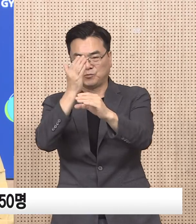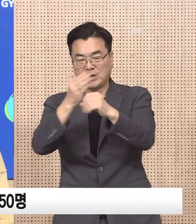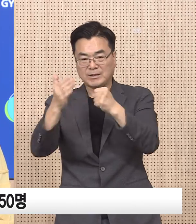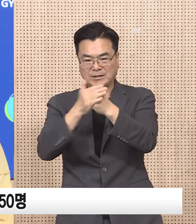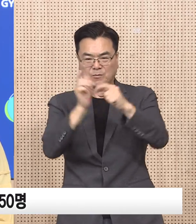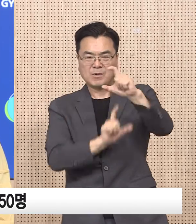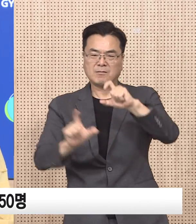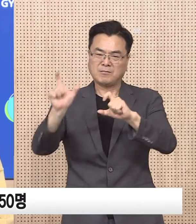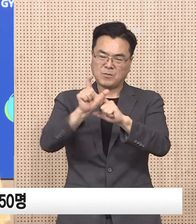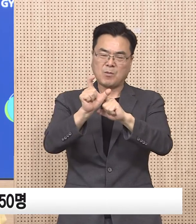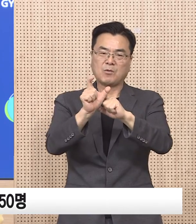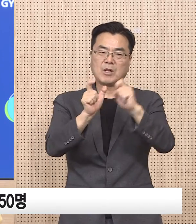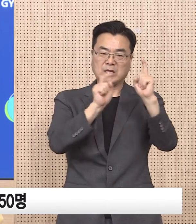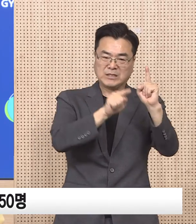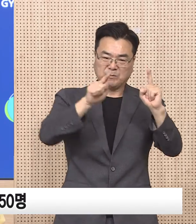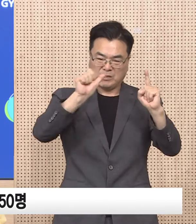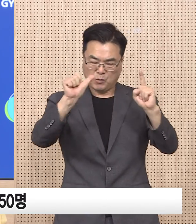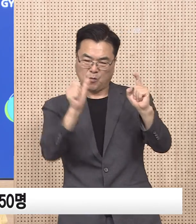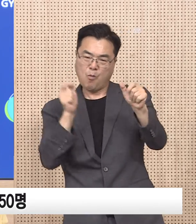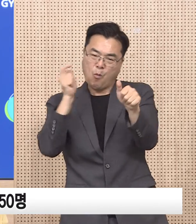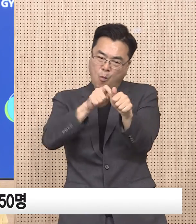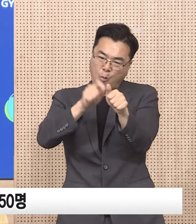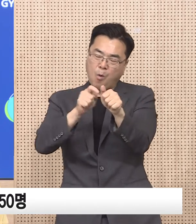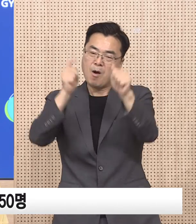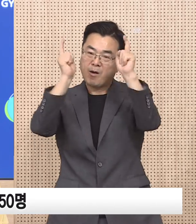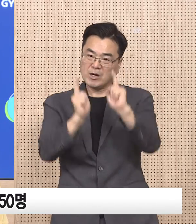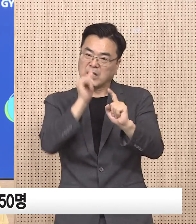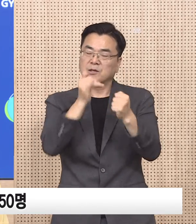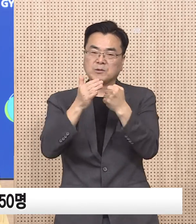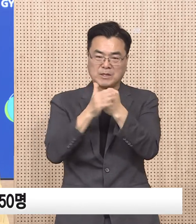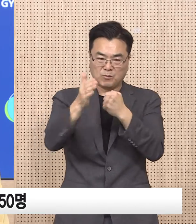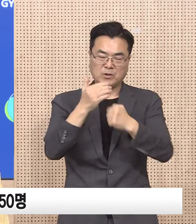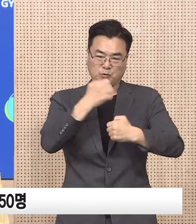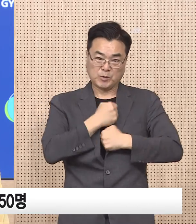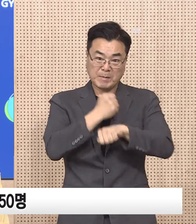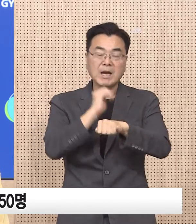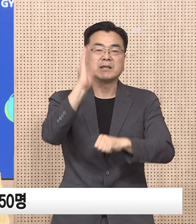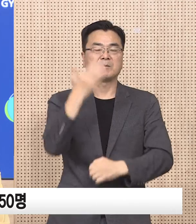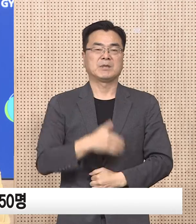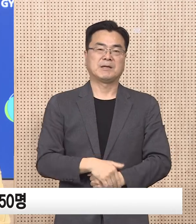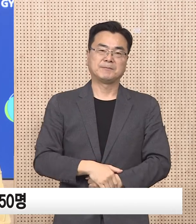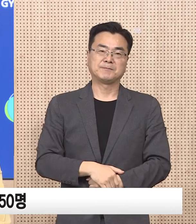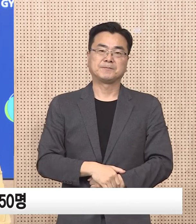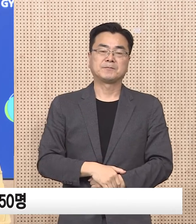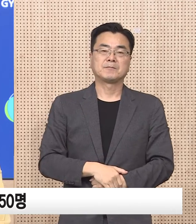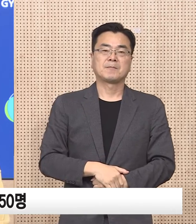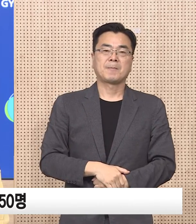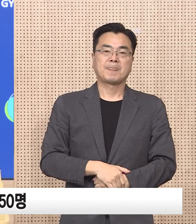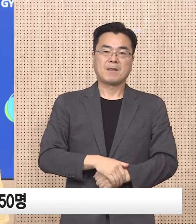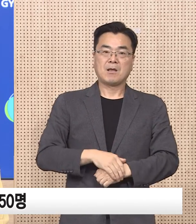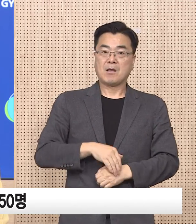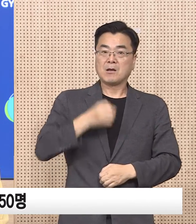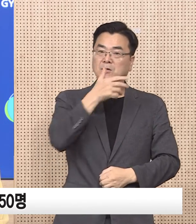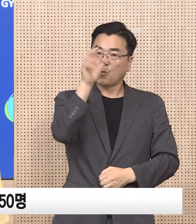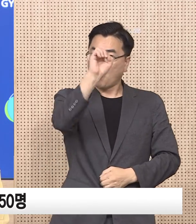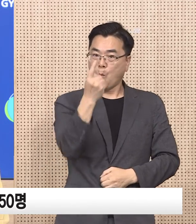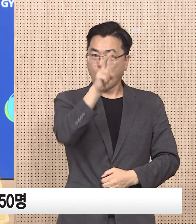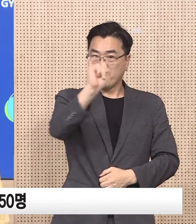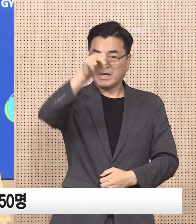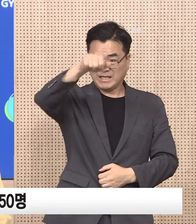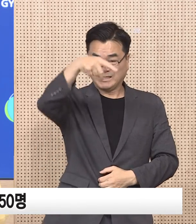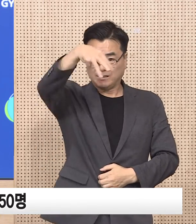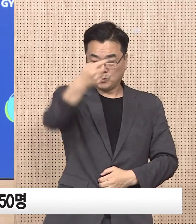나타났습니다. 8월 1주차 국내 감염 오미크론 BAO형 변이 검출률은 전국이 75.2%,